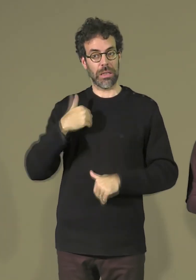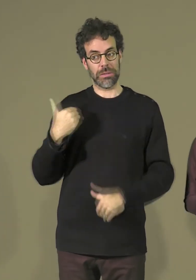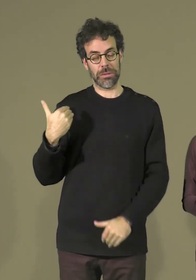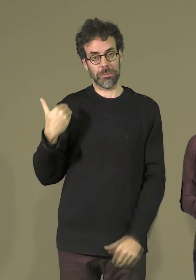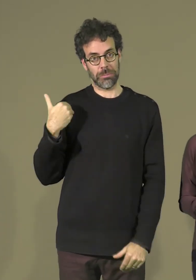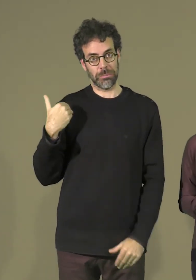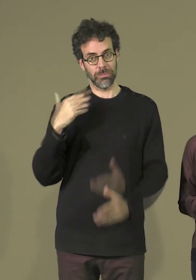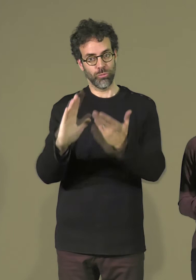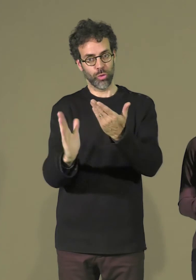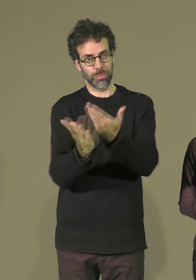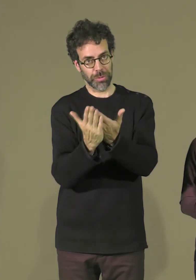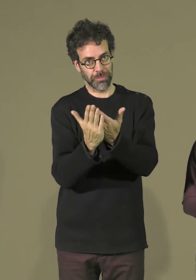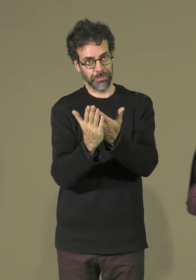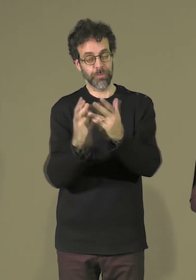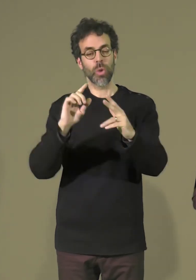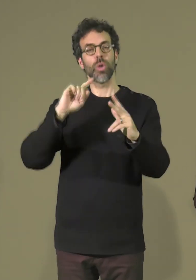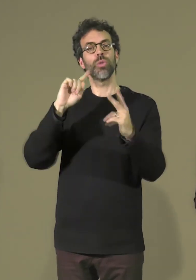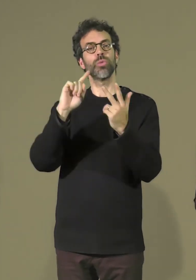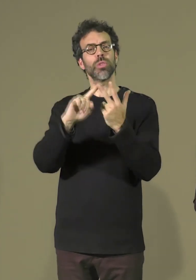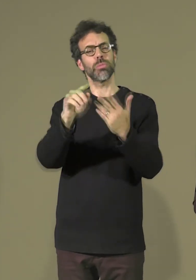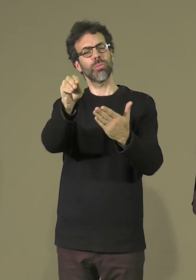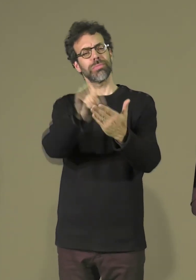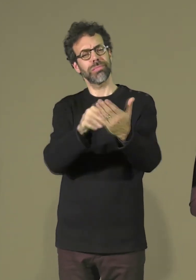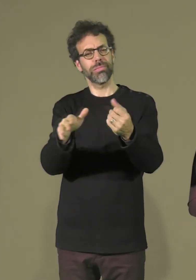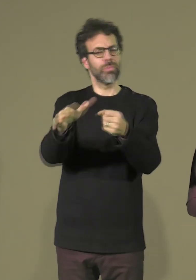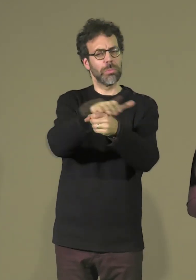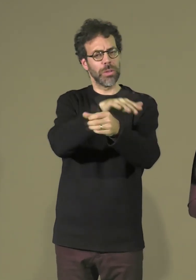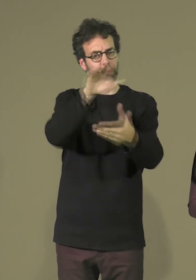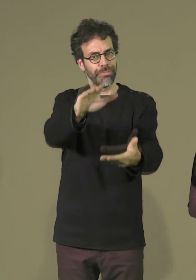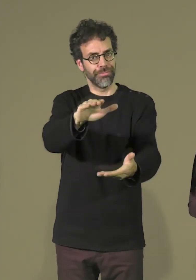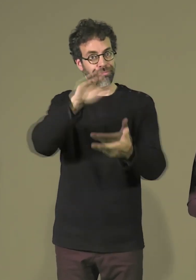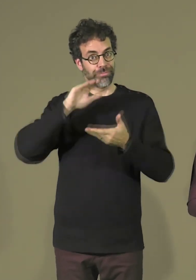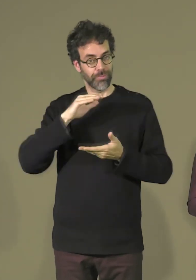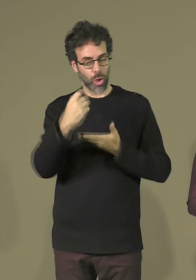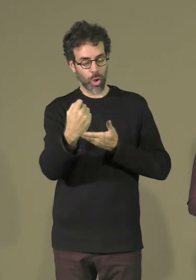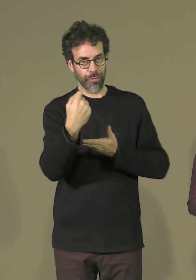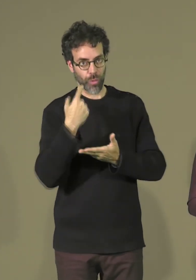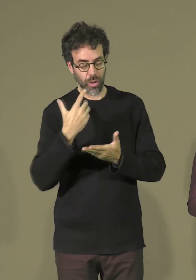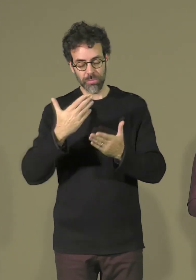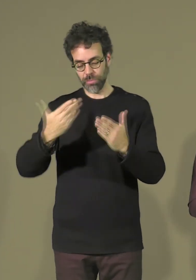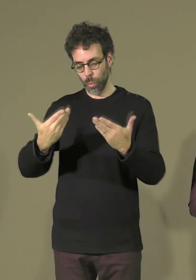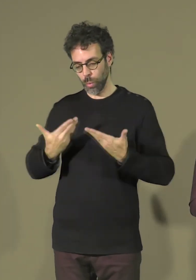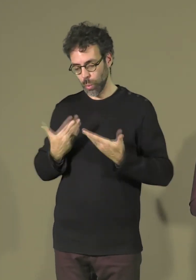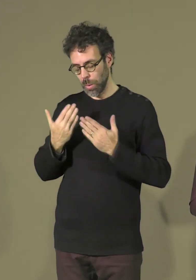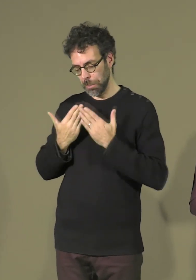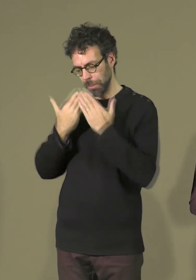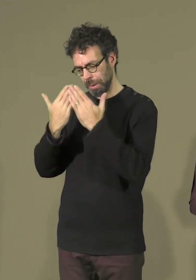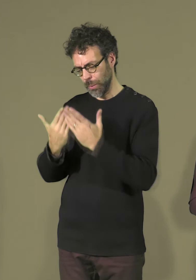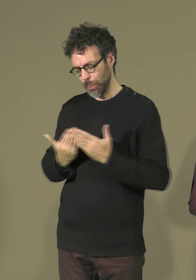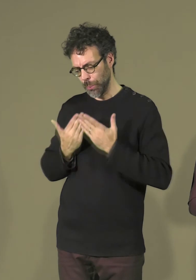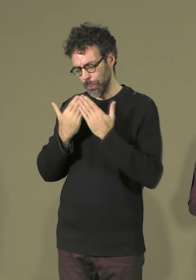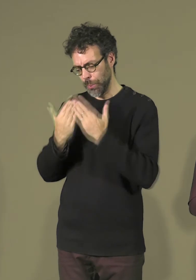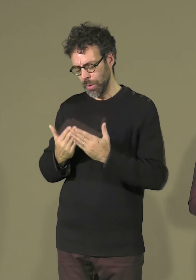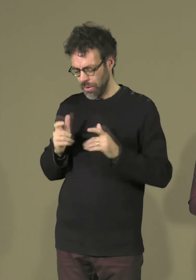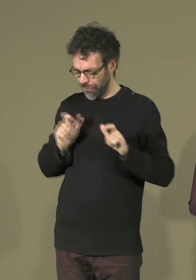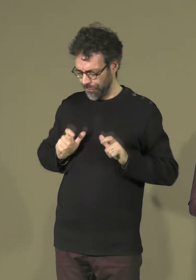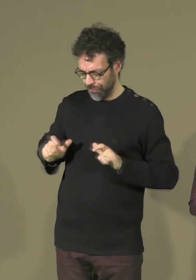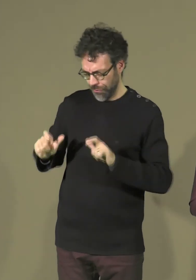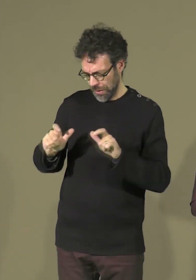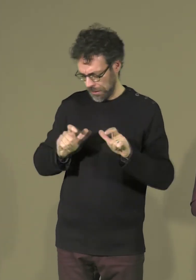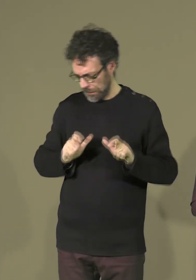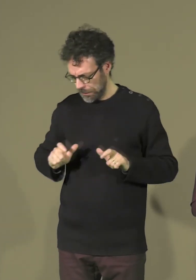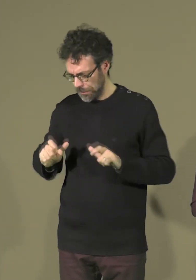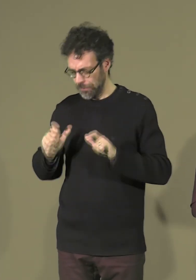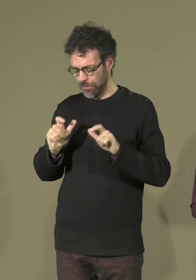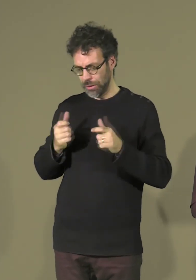Troisièmement, à réception du dossier congé de votre enfant, nous l'étudierons pour nous assurer que notre offre de services correspond bien